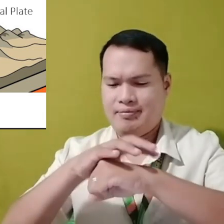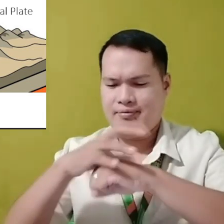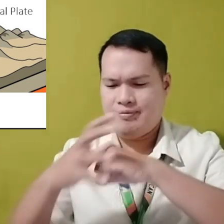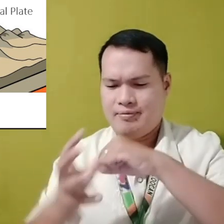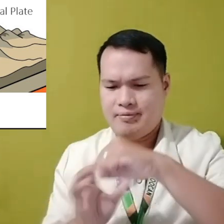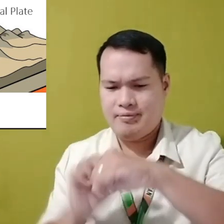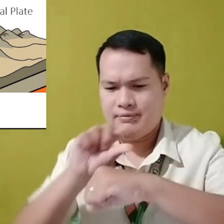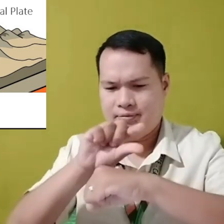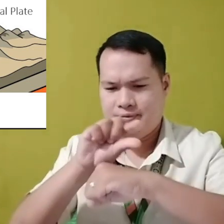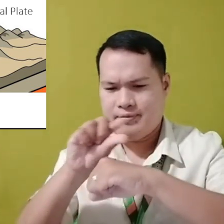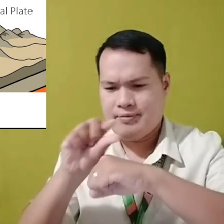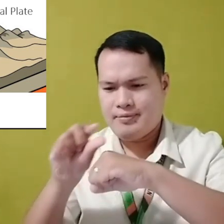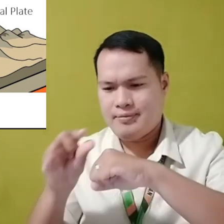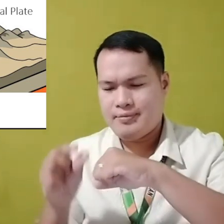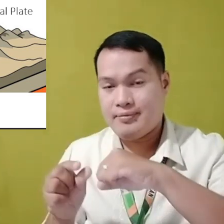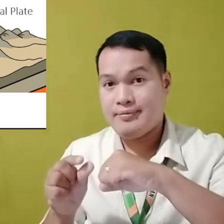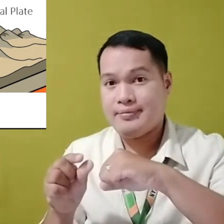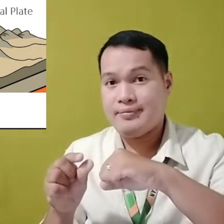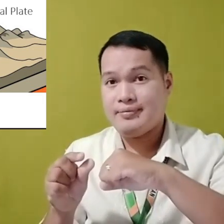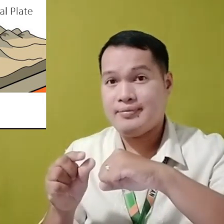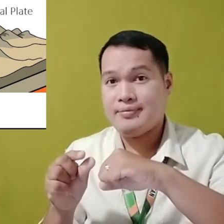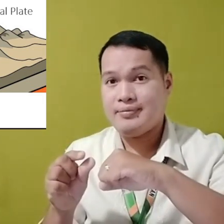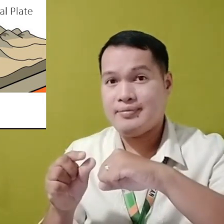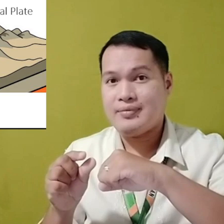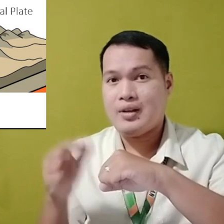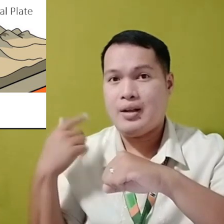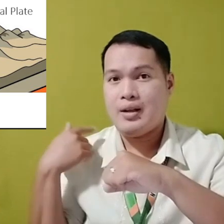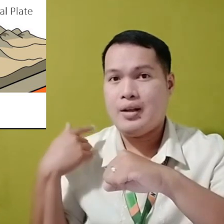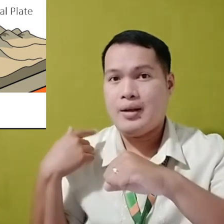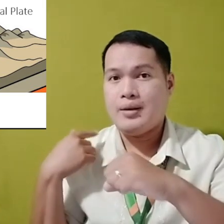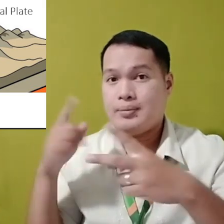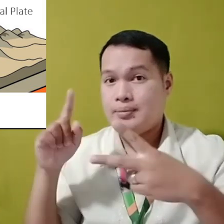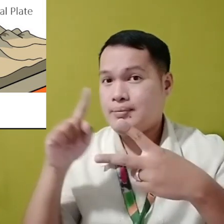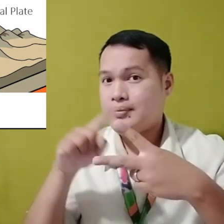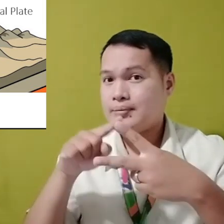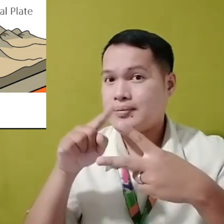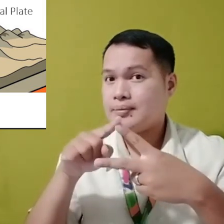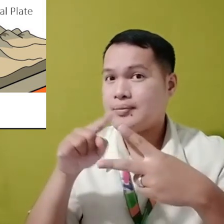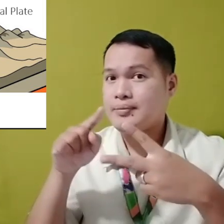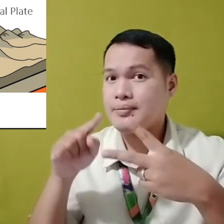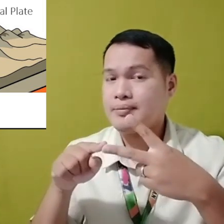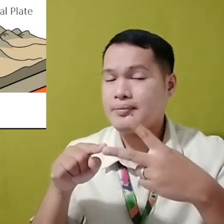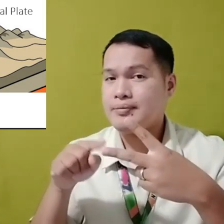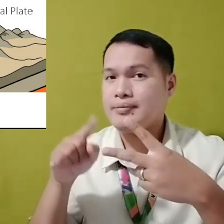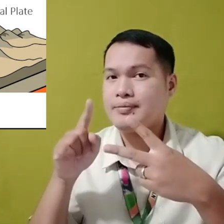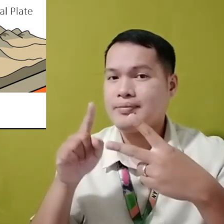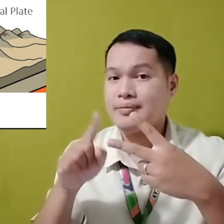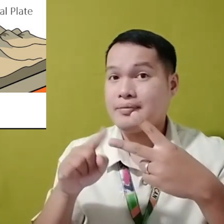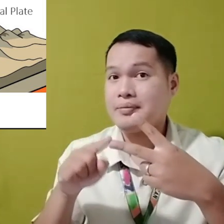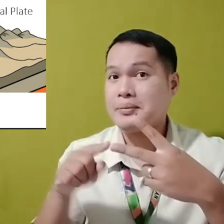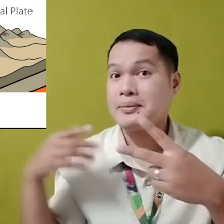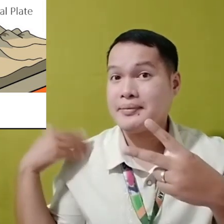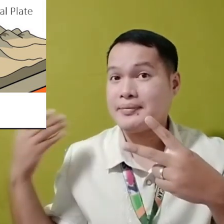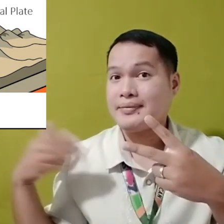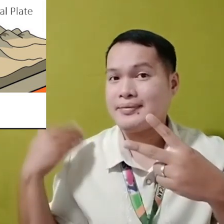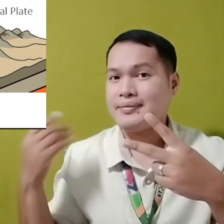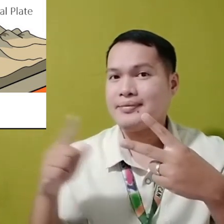Ang Lithosphere May dalawang bahagi ito ay Ang una ay yung